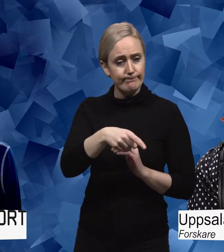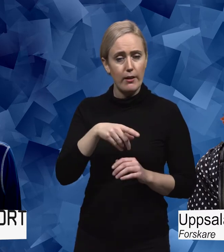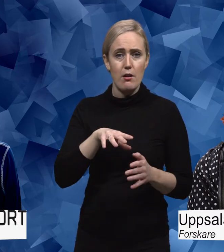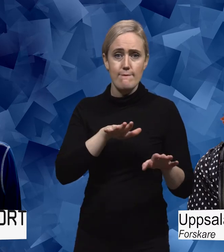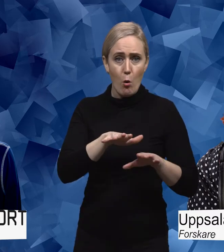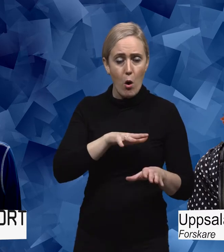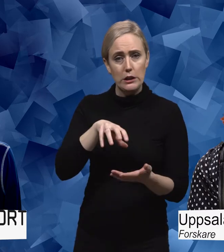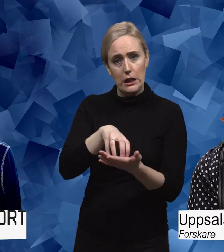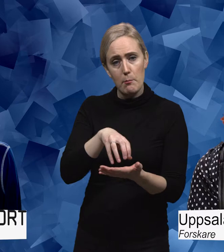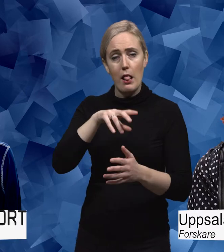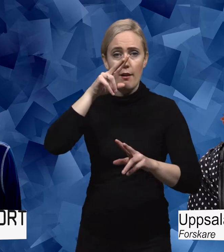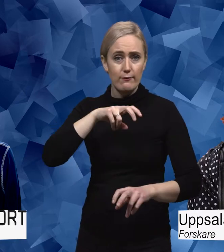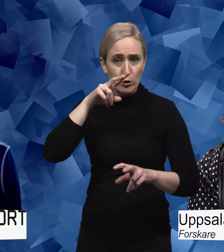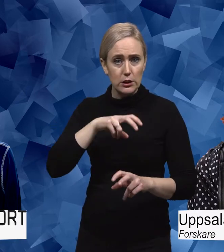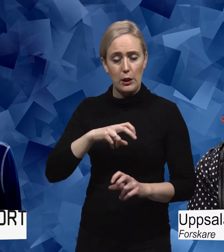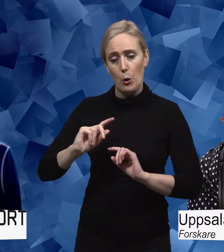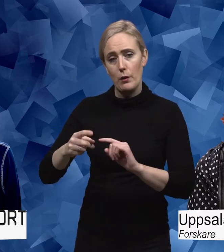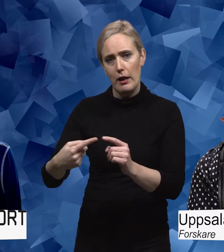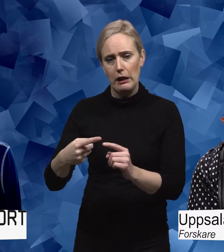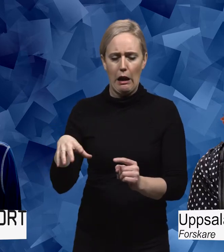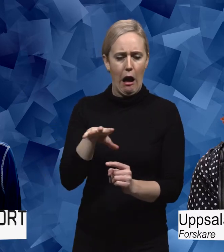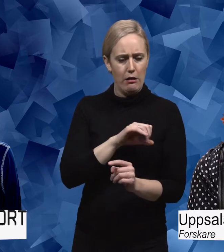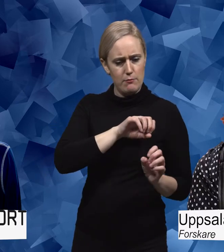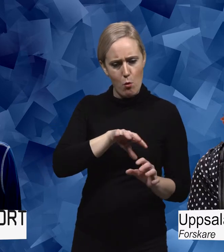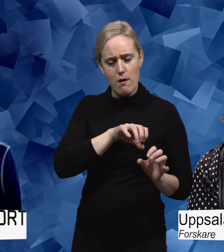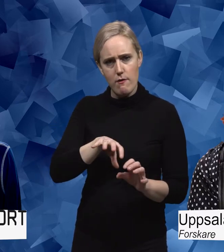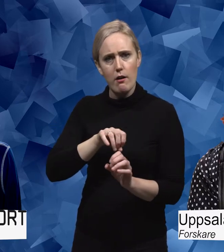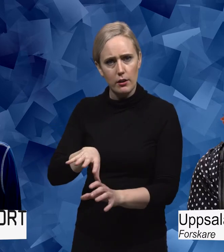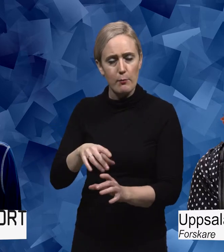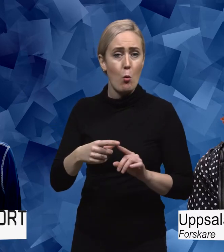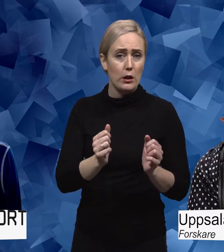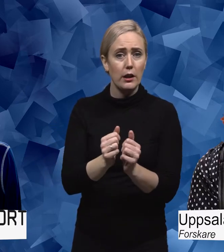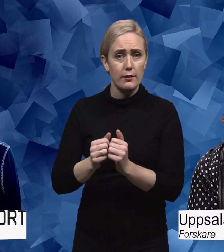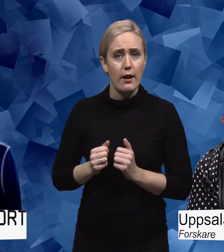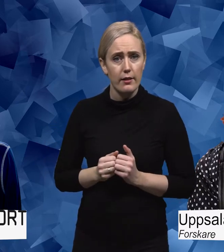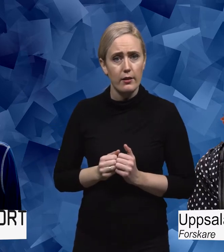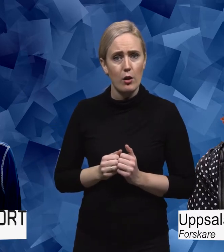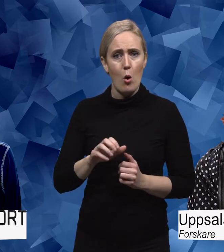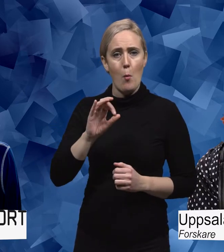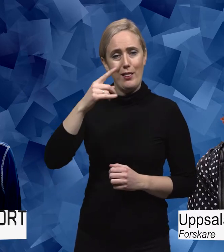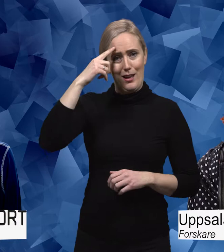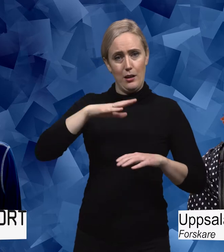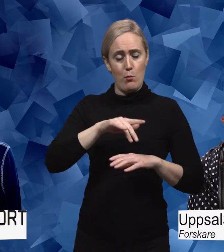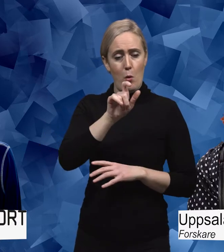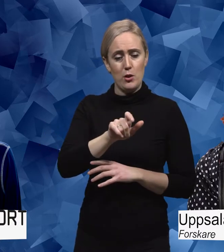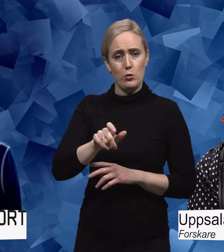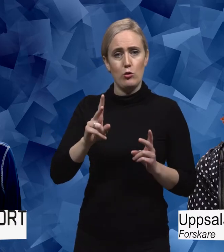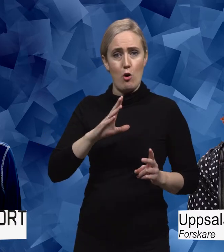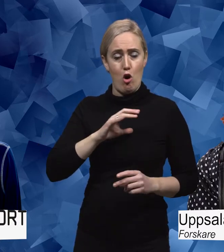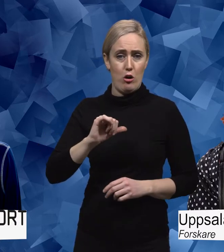samhälle, forskning och utveckling på olika sätt. Att man då tar tillvara personer med egen erfarenhet av funktionsnedsättning och